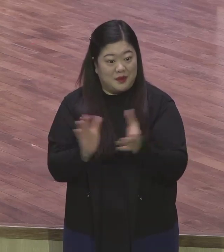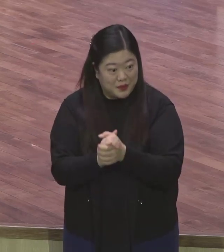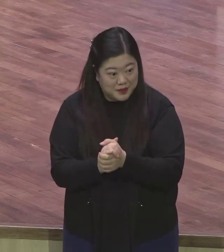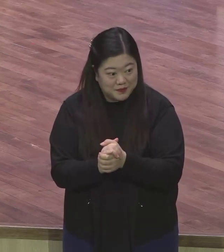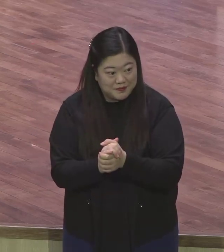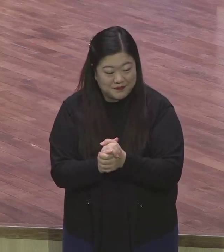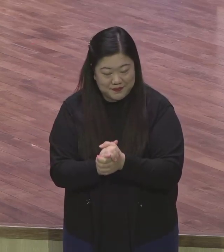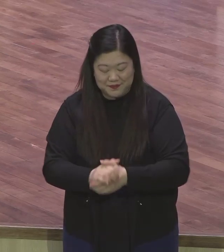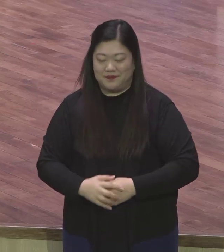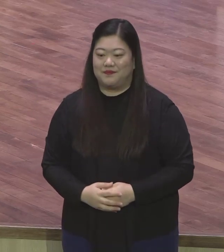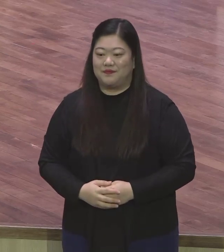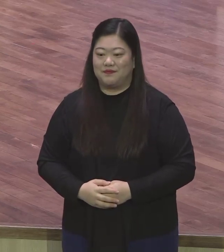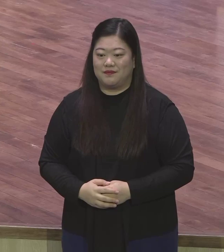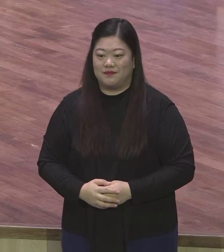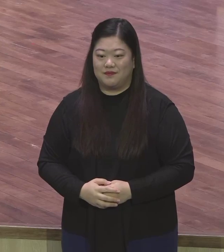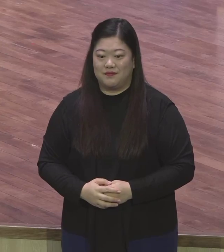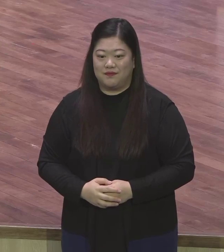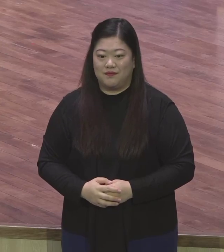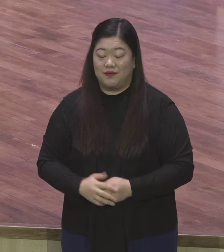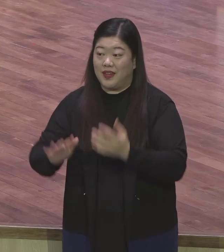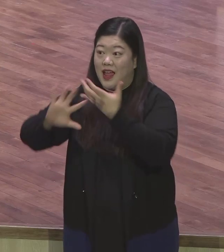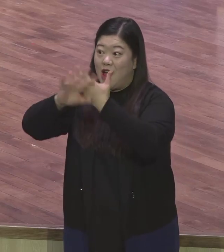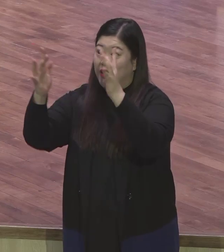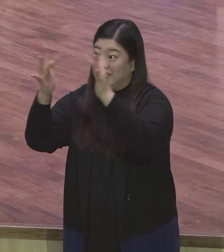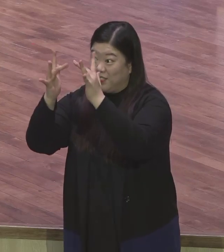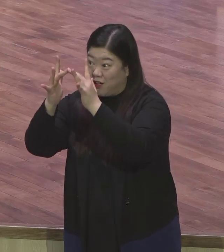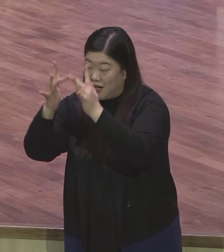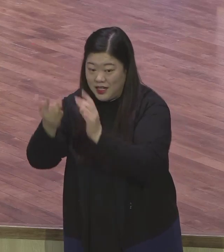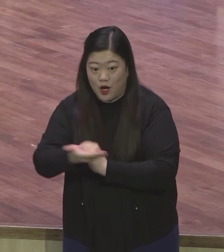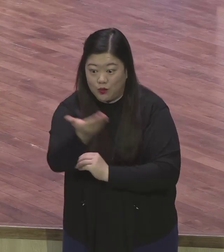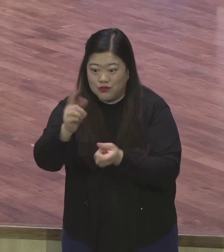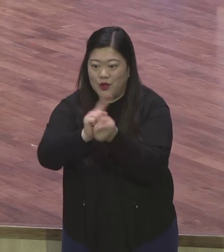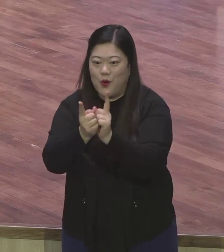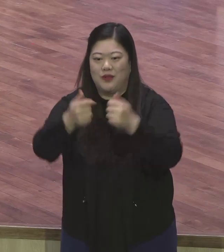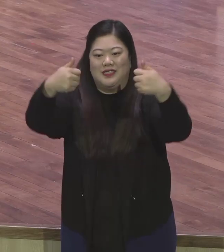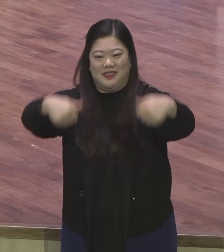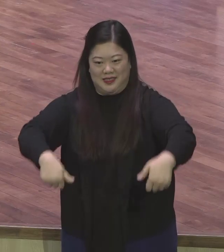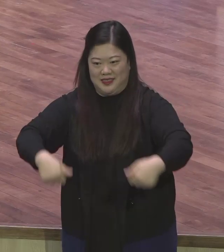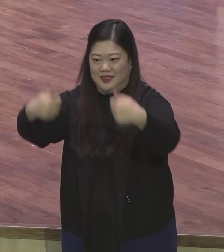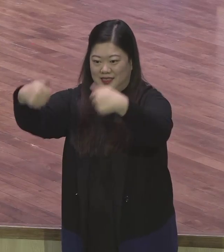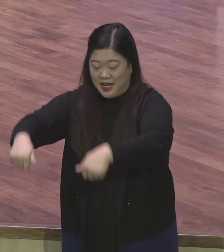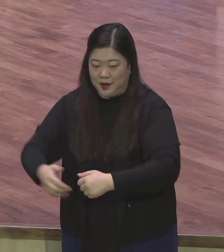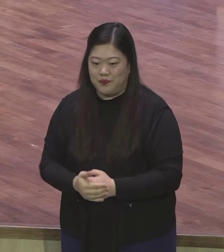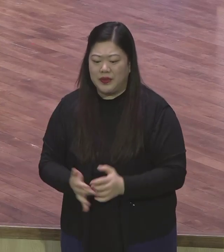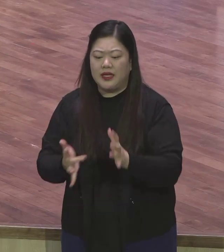아멘. 함께 드리는 해외의 성도들과 함께 서로 인사합시다. 예수 이름으로 승리합시다.